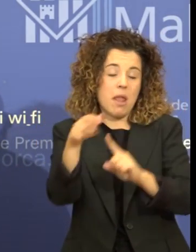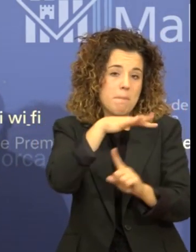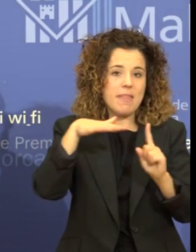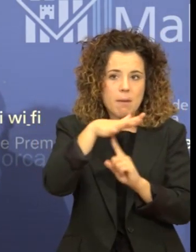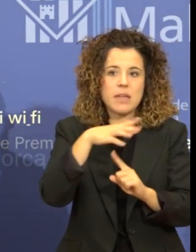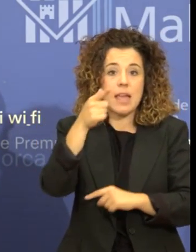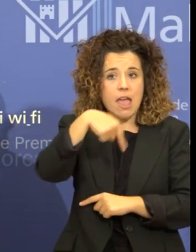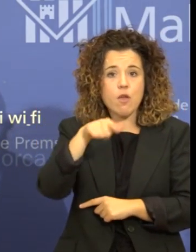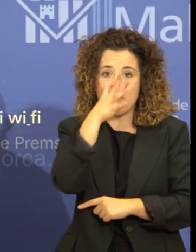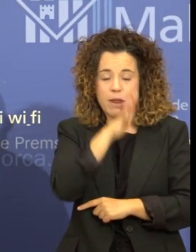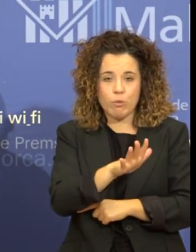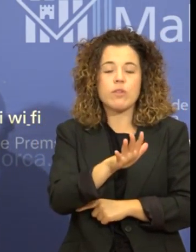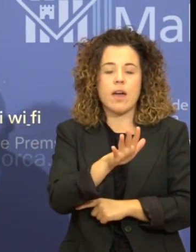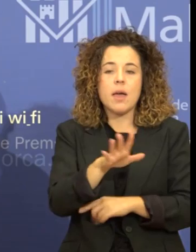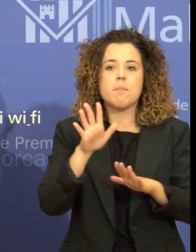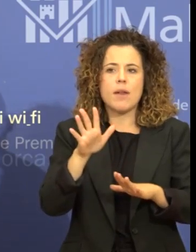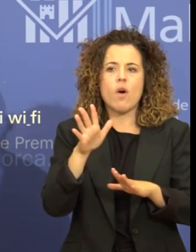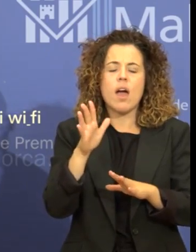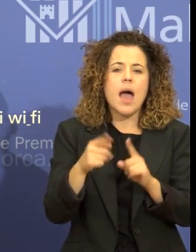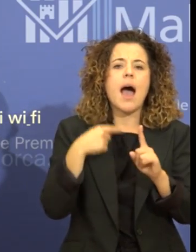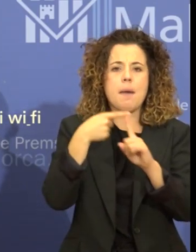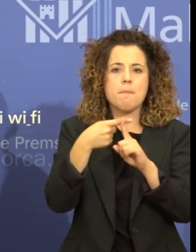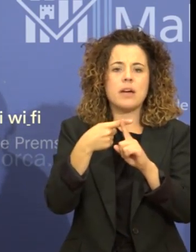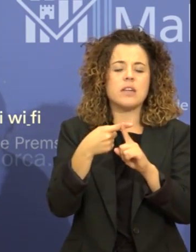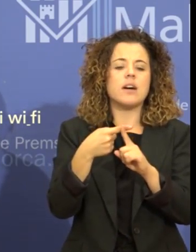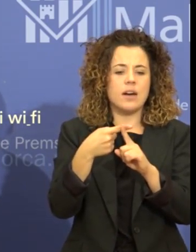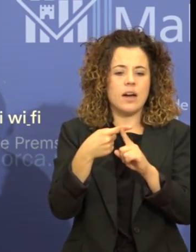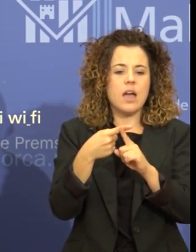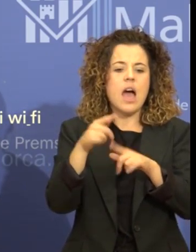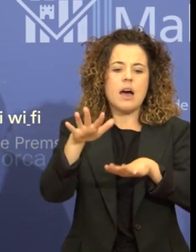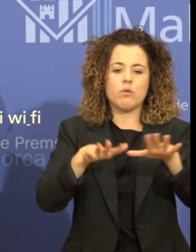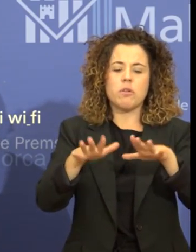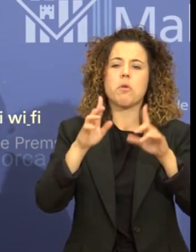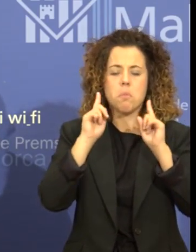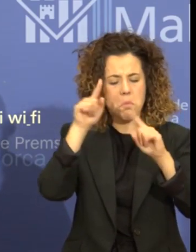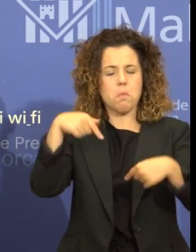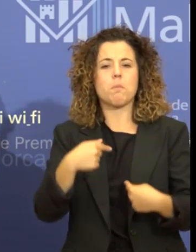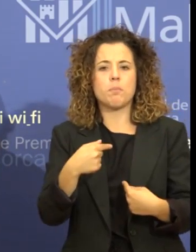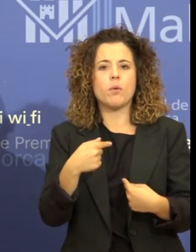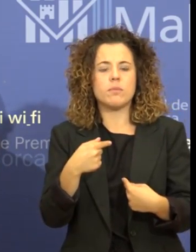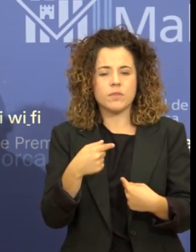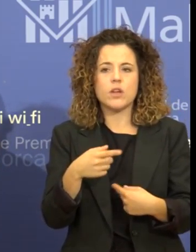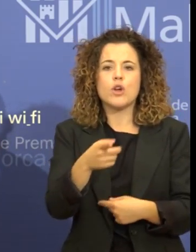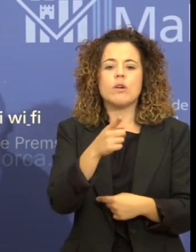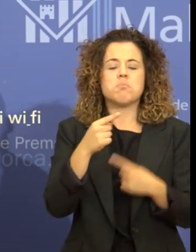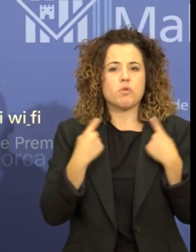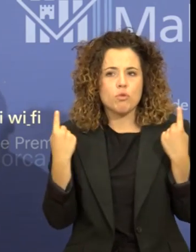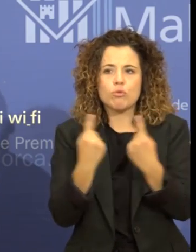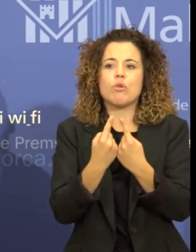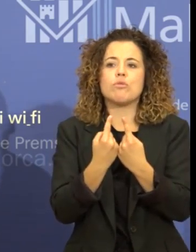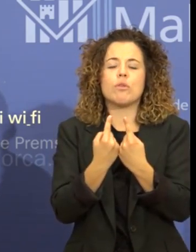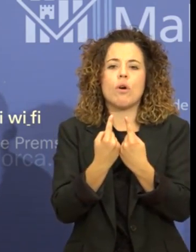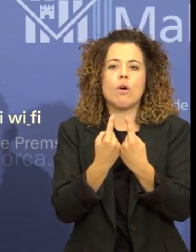contempla actuacions de l'agència d'ofici, és a dir, iniciativa pròpia. I en aquest sentit volem ser